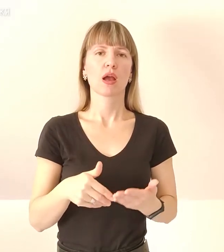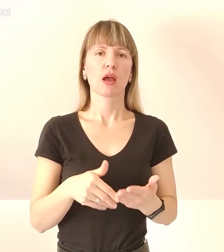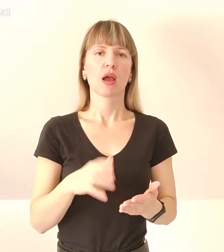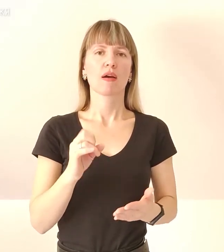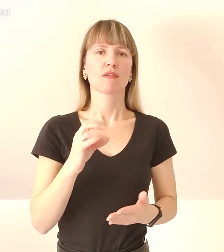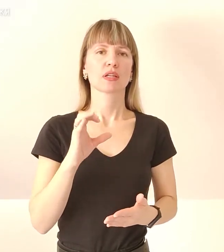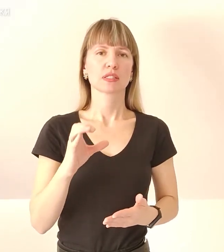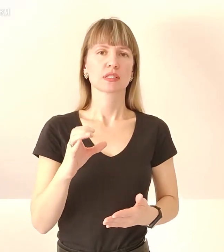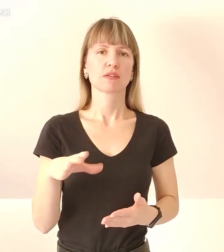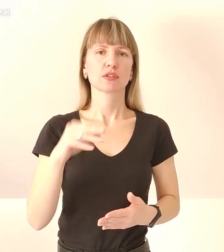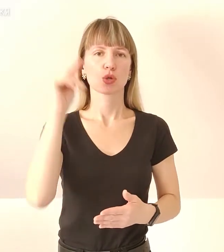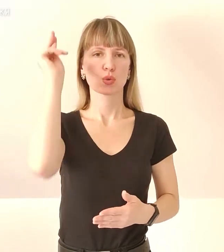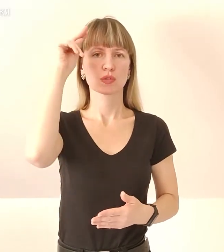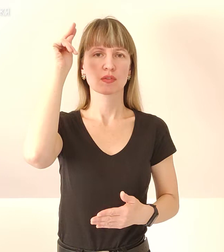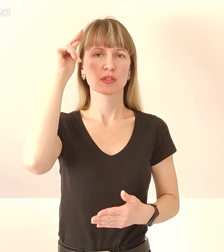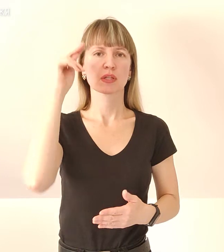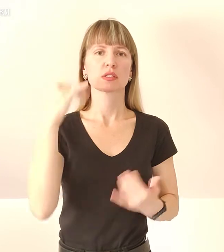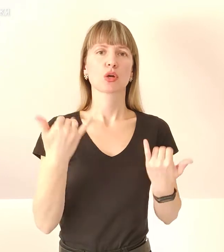освітяни наразі вже будуть.